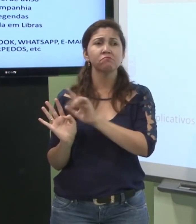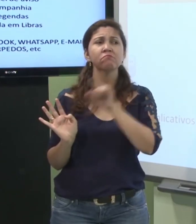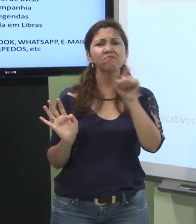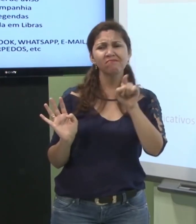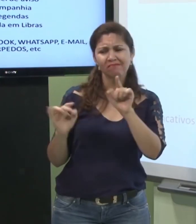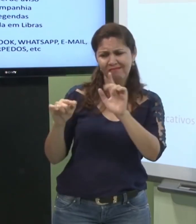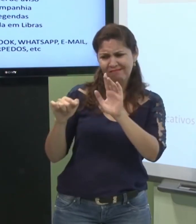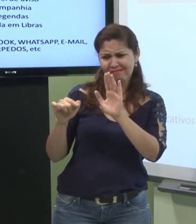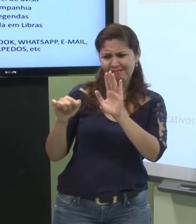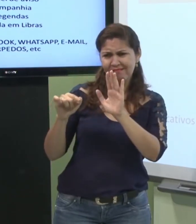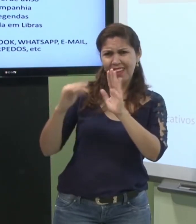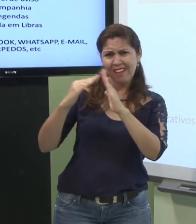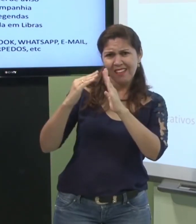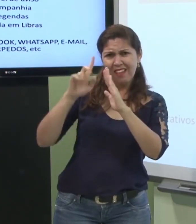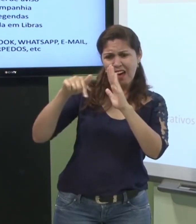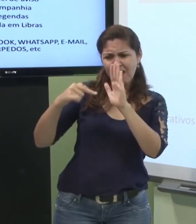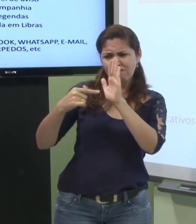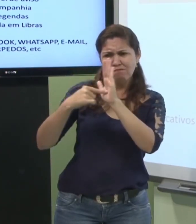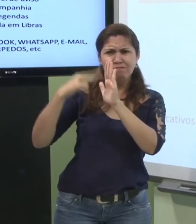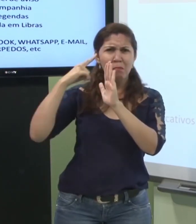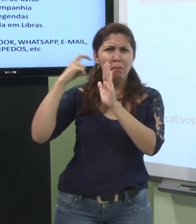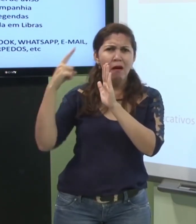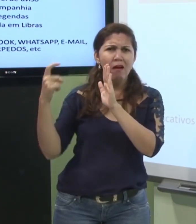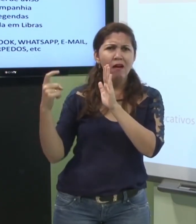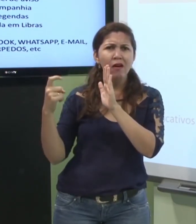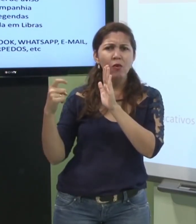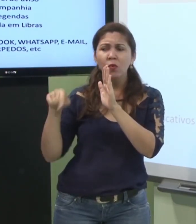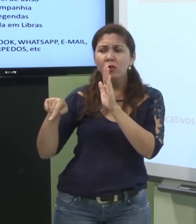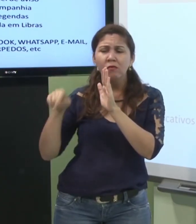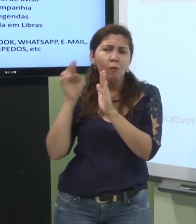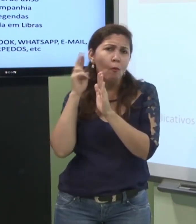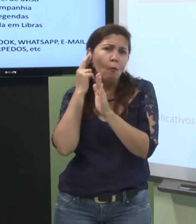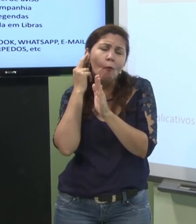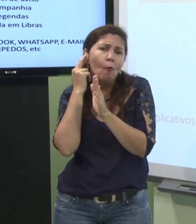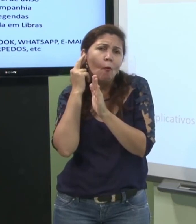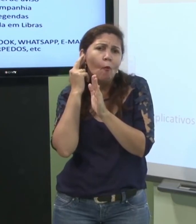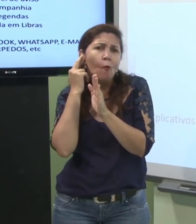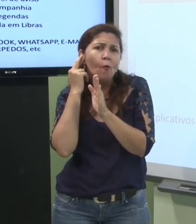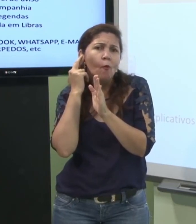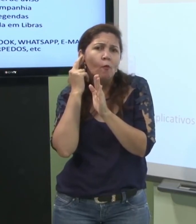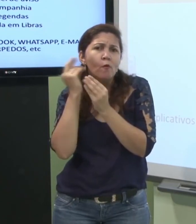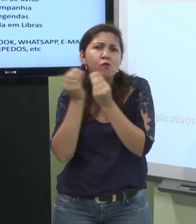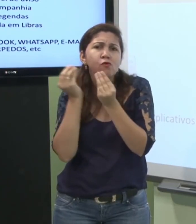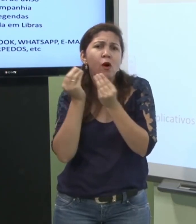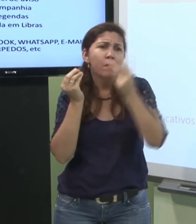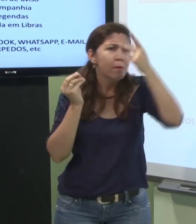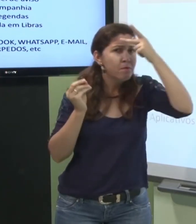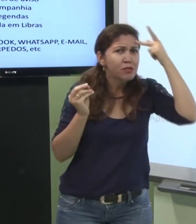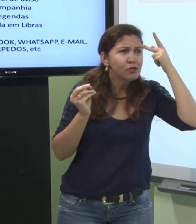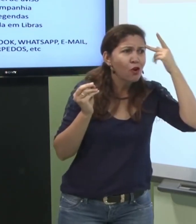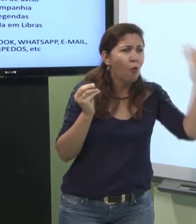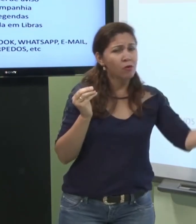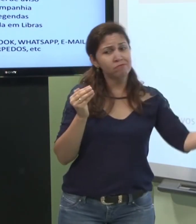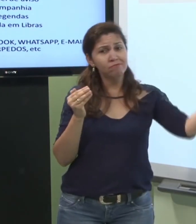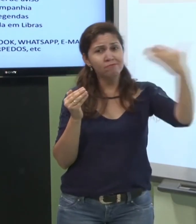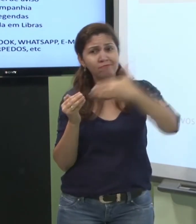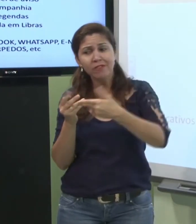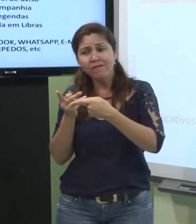Então, uma campainha resolveria com apenas